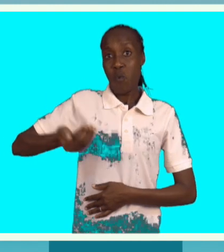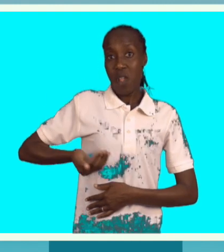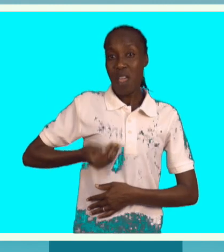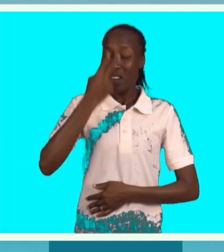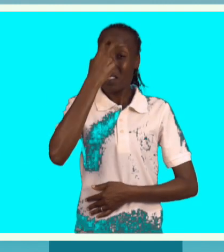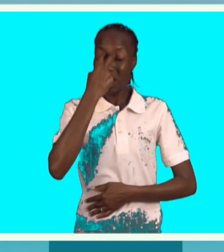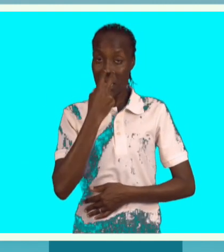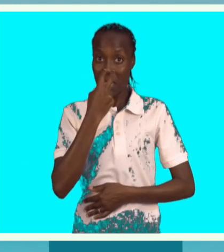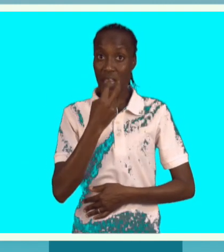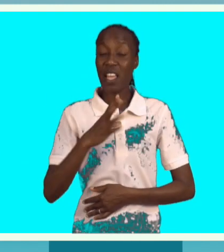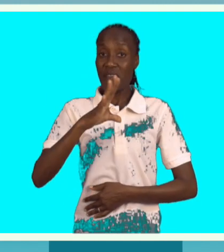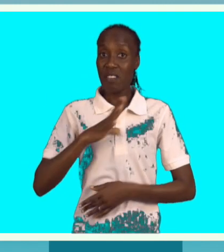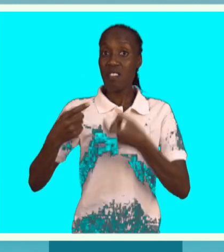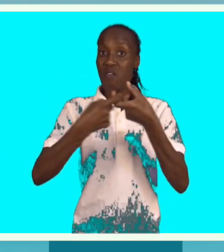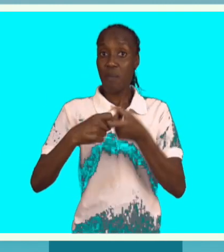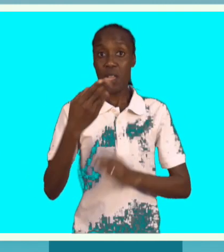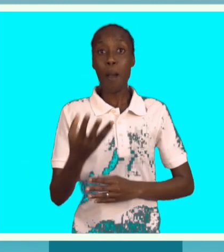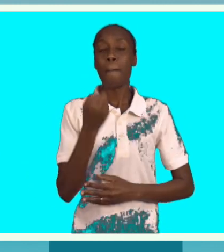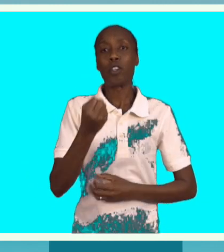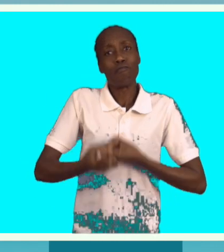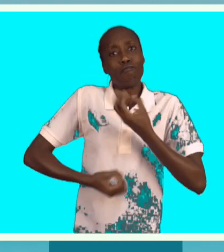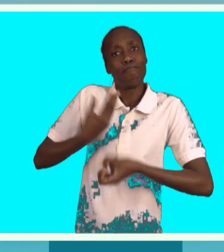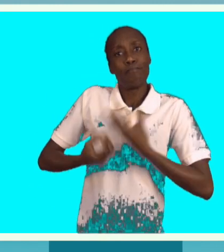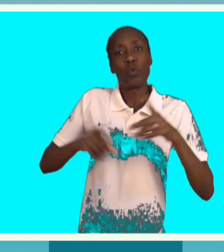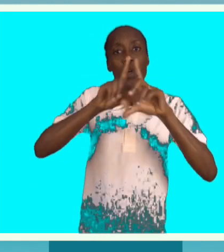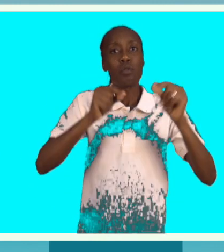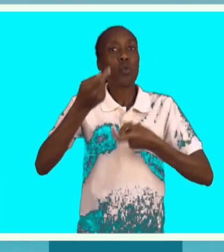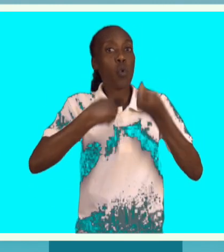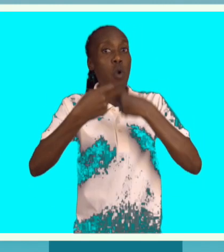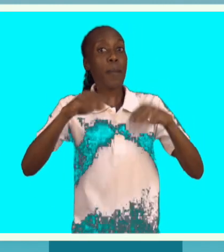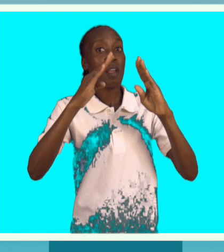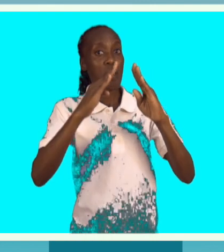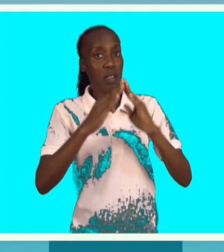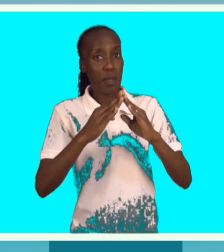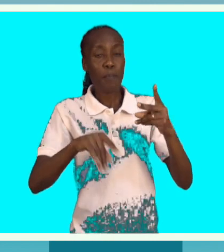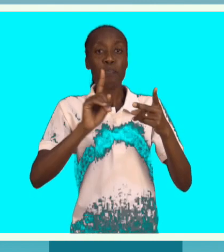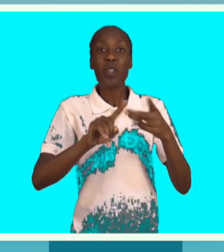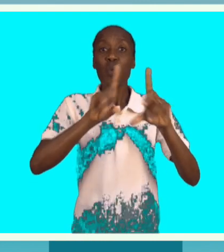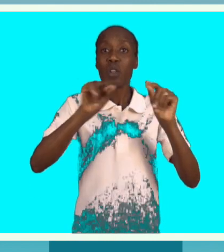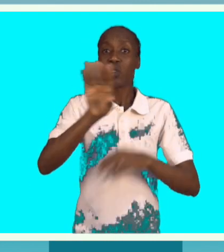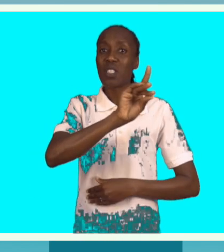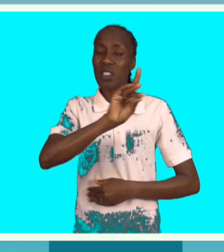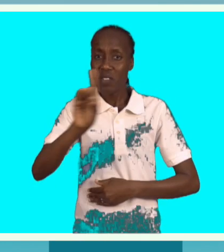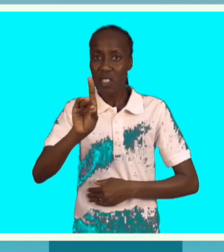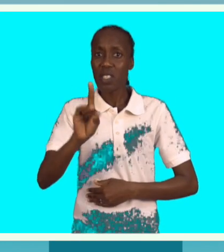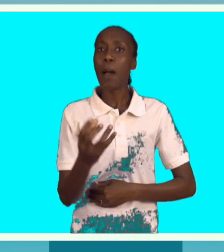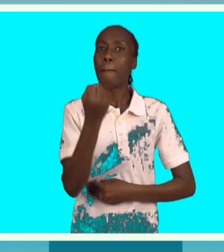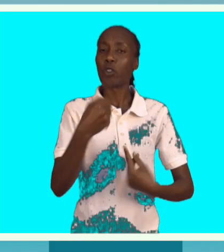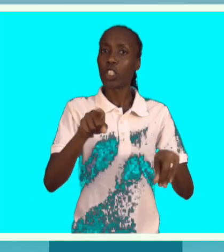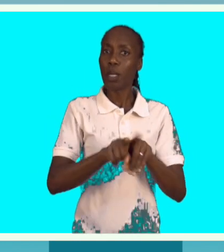mãe de família, ela pode falar sobre a economia doméstica também, não só sobre a deficiência, mas ela vai poder dizer das